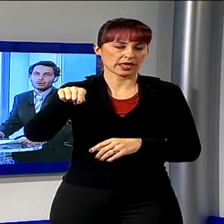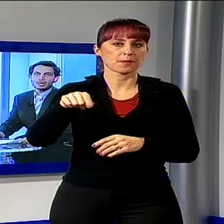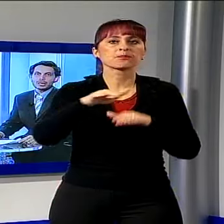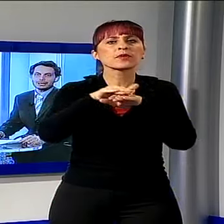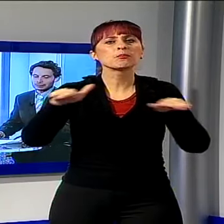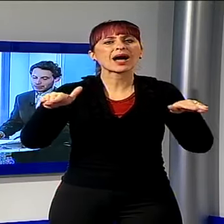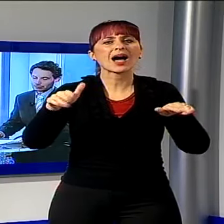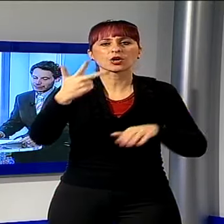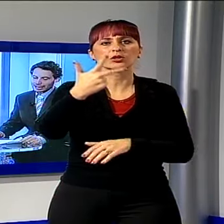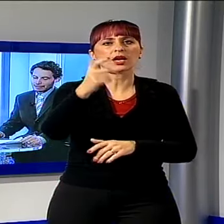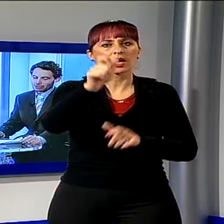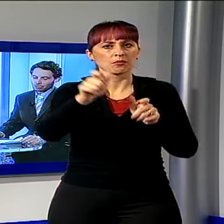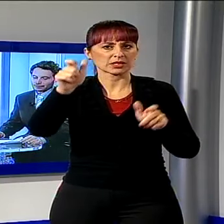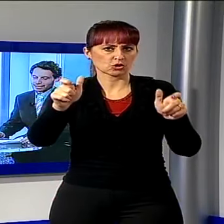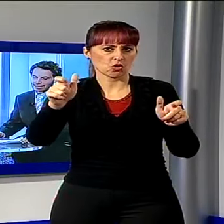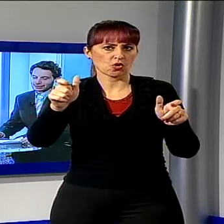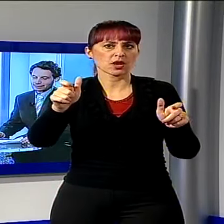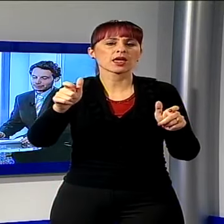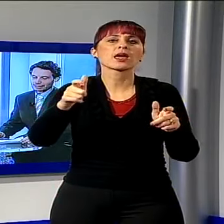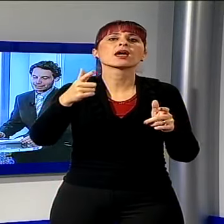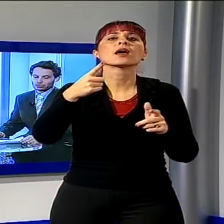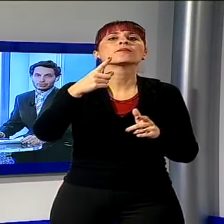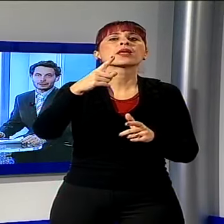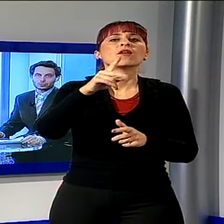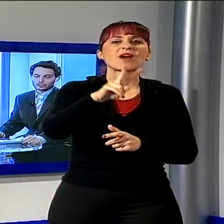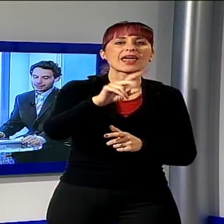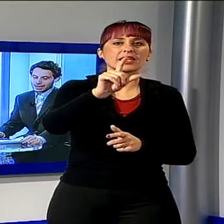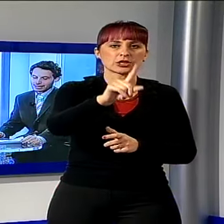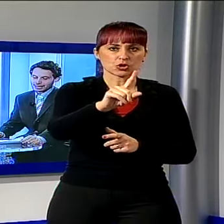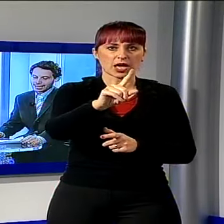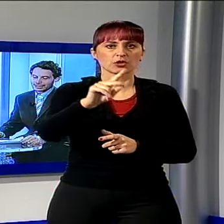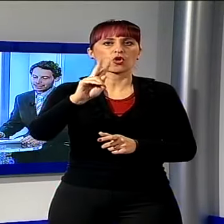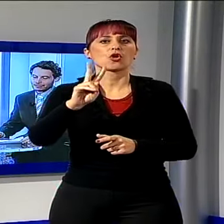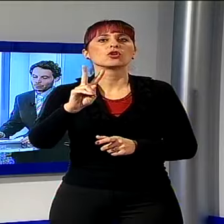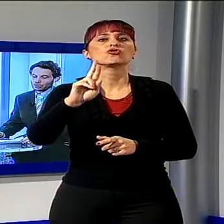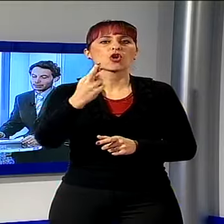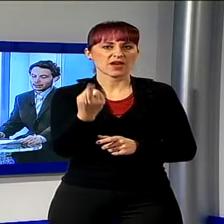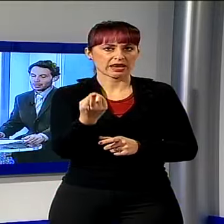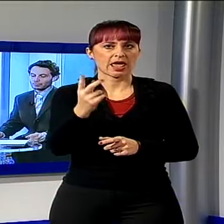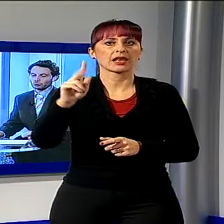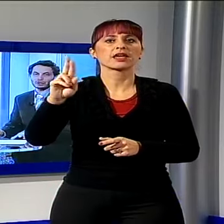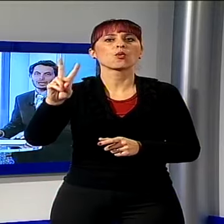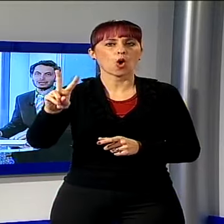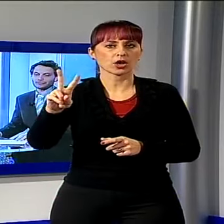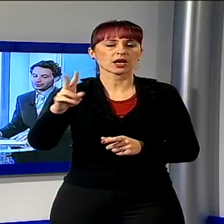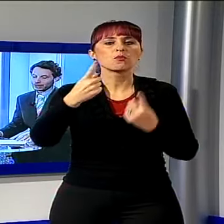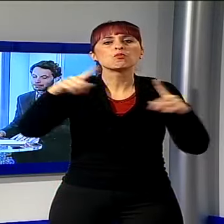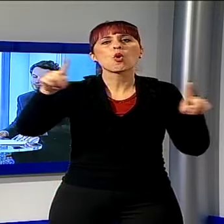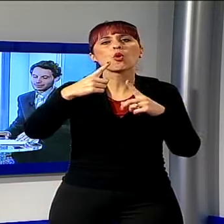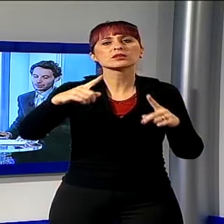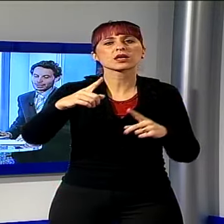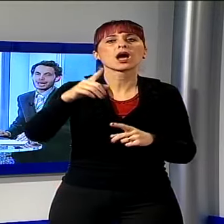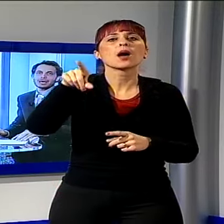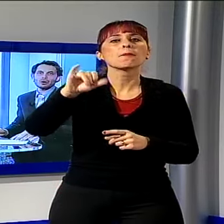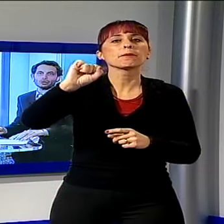palco il trio da camera con Valeria Del Soldato, Lorenzo Giovannelli e Anna Livia Walker, musiche di Faure,